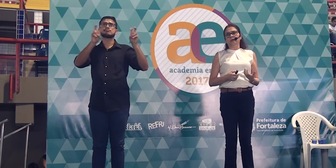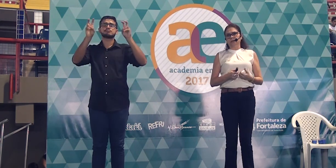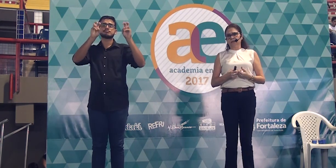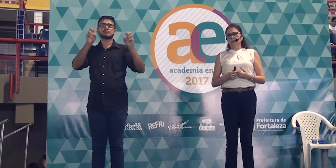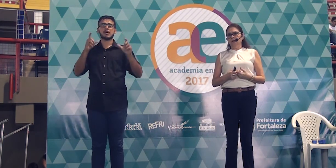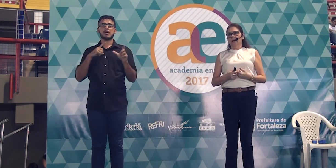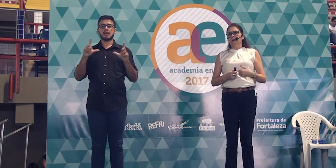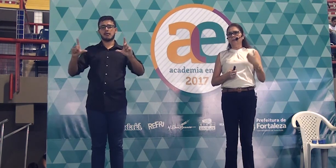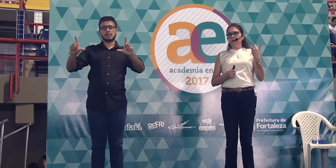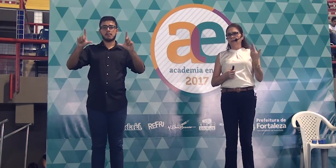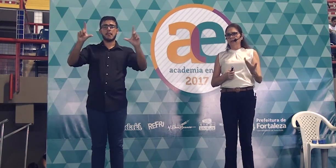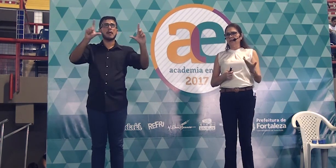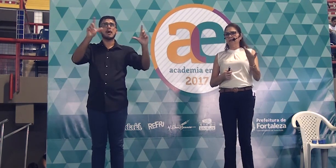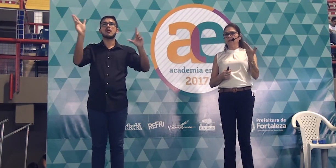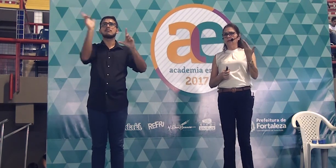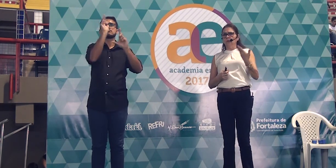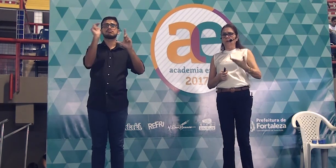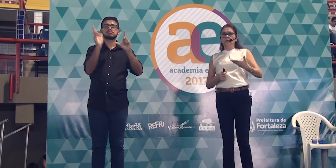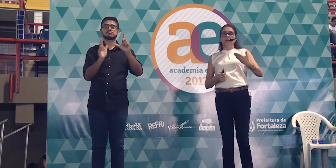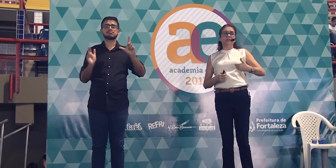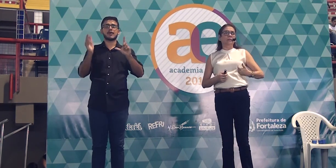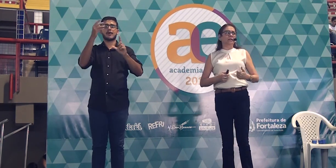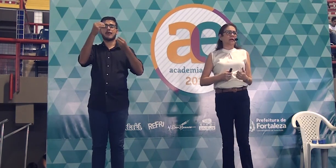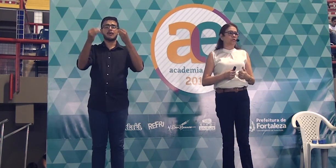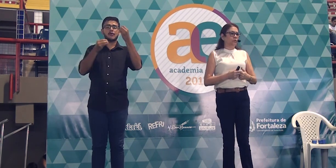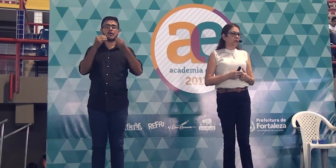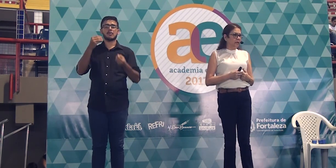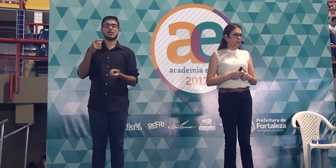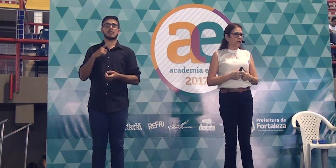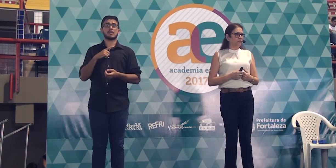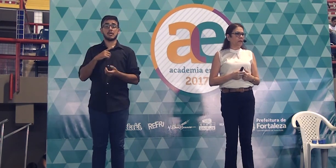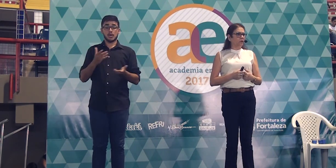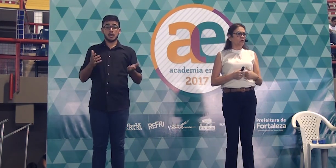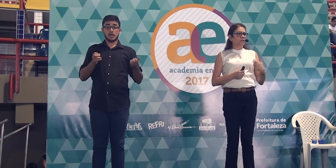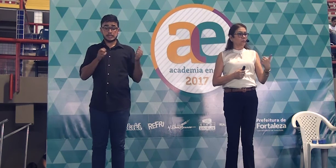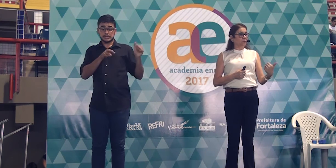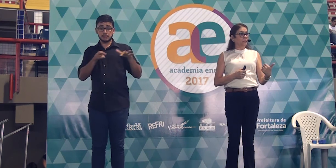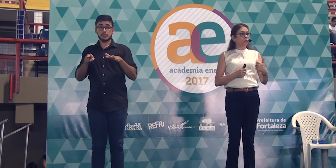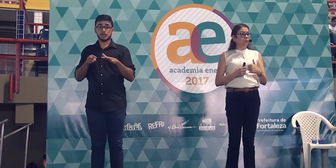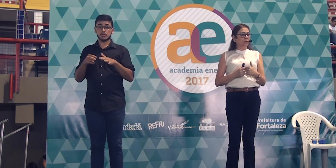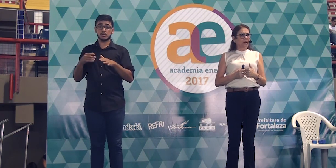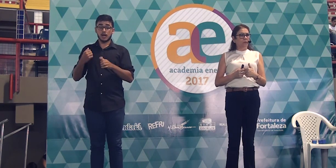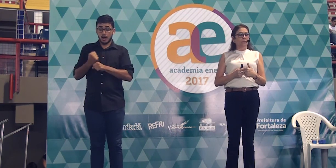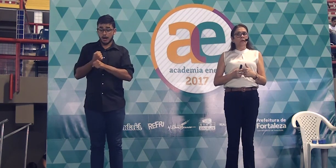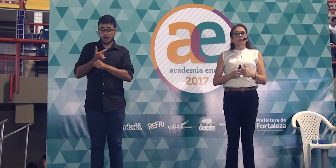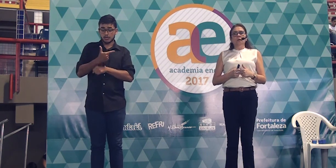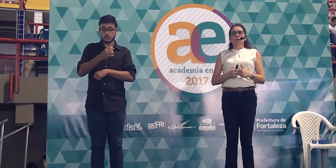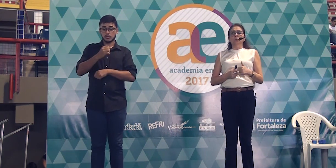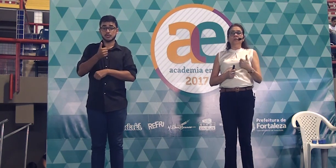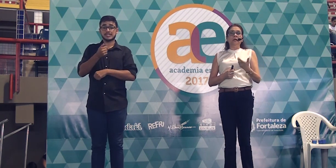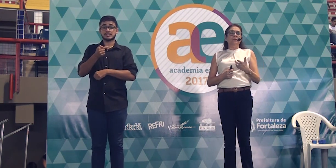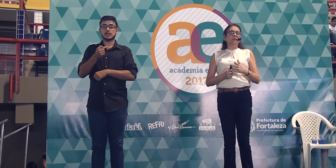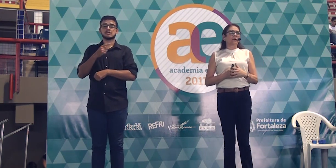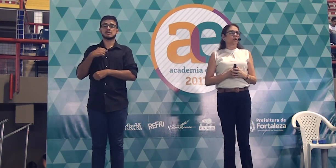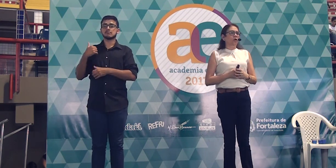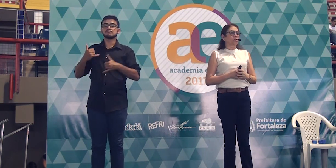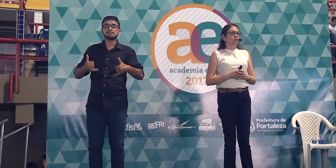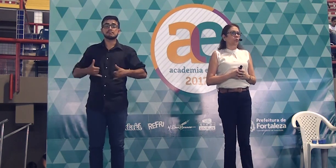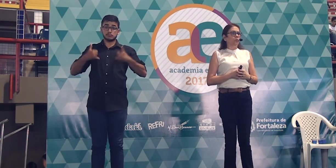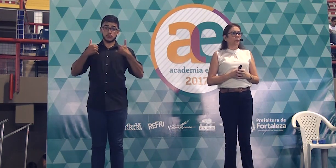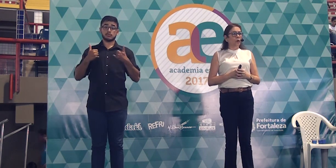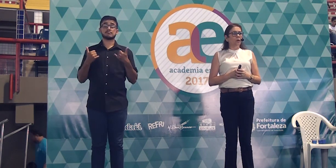pinturas. A importância que a Semana da Arte Moderna teve para nós é um tema cultural. Um tema